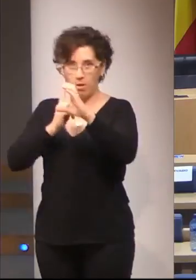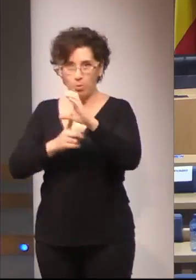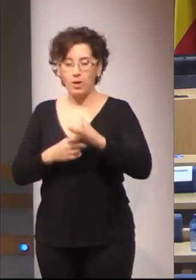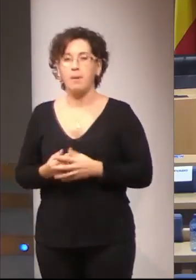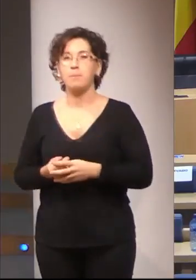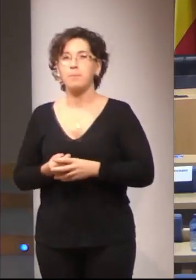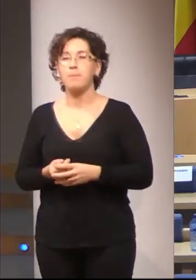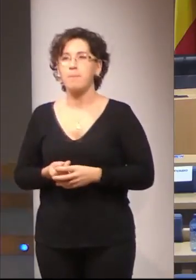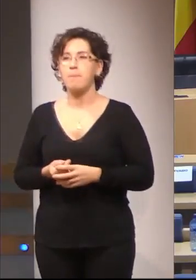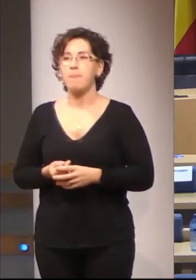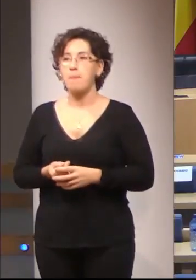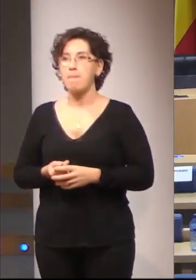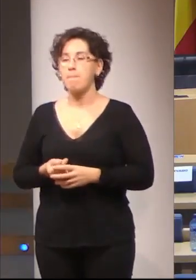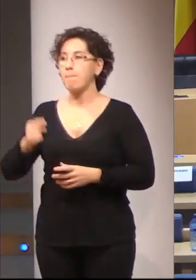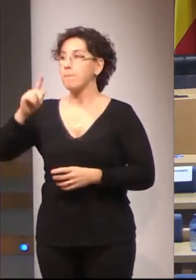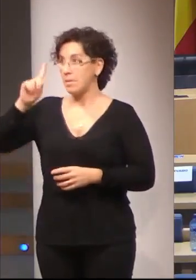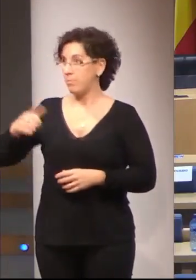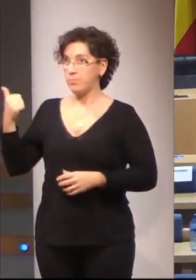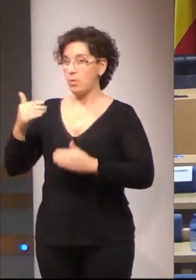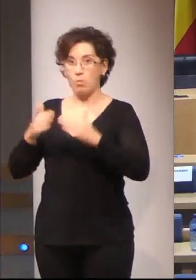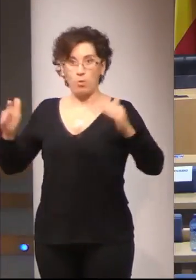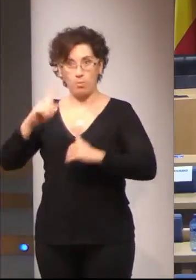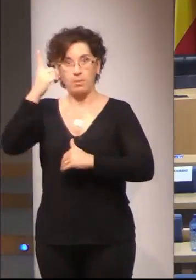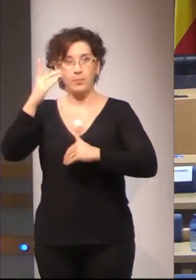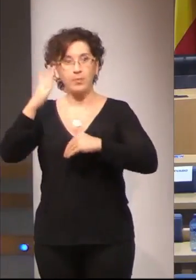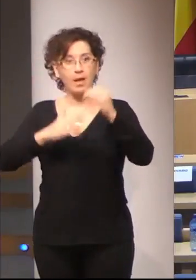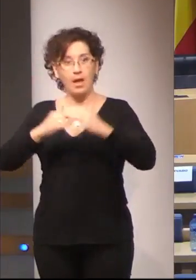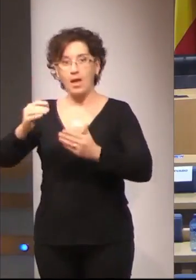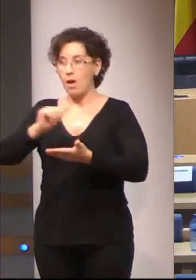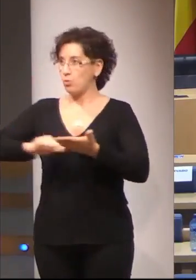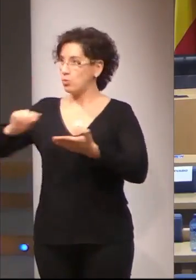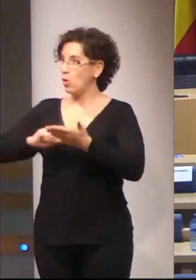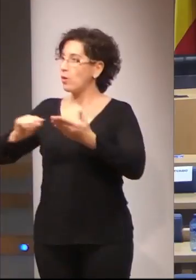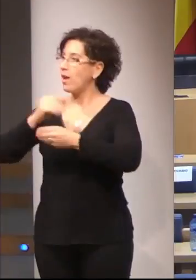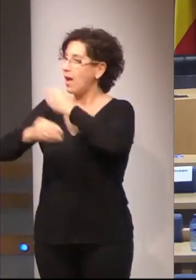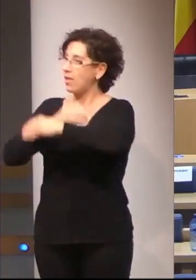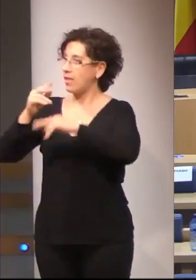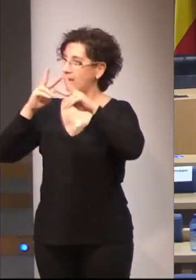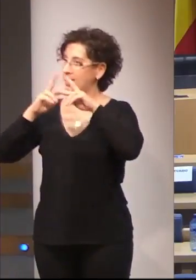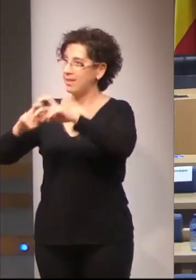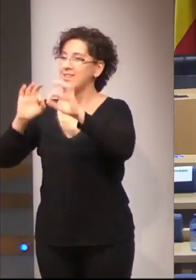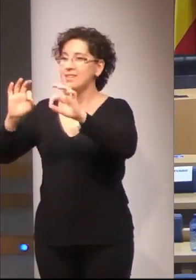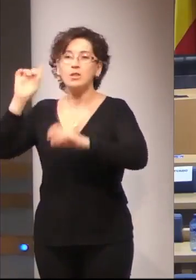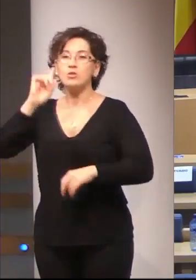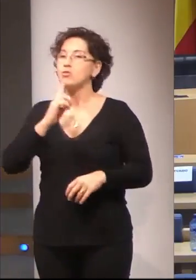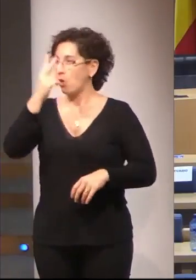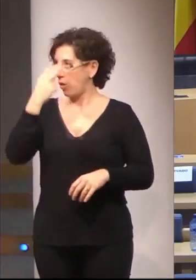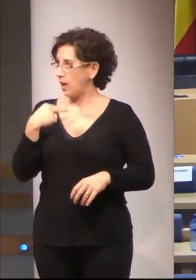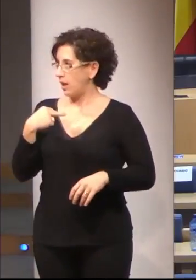es además la primera autora que investigó el tema de la sordoceguera, lo cual,